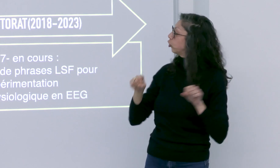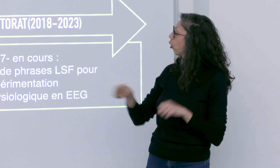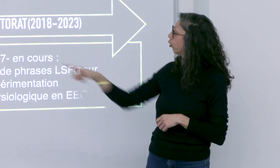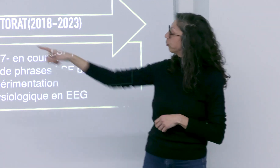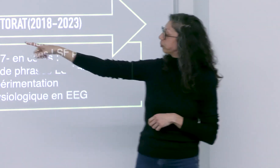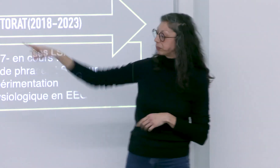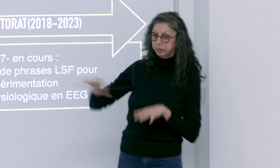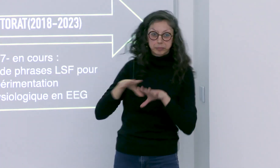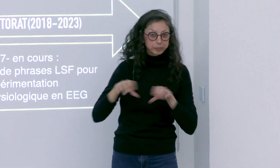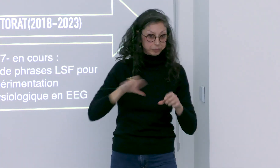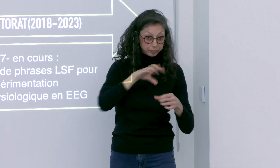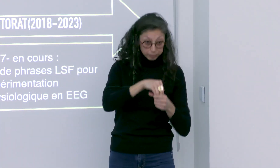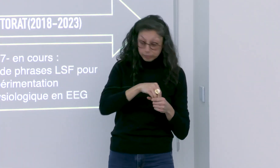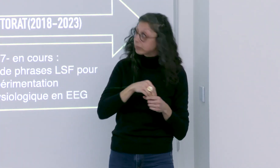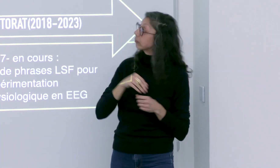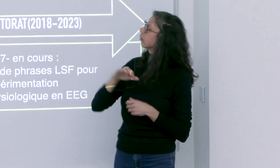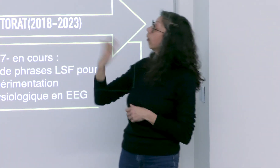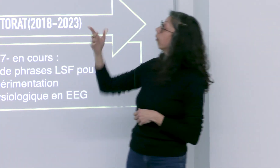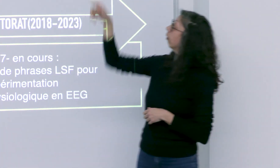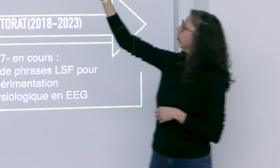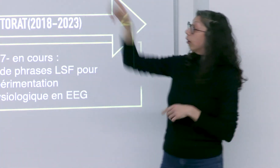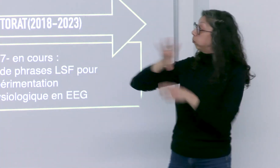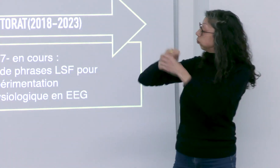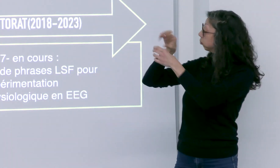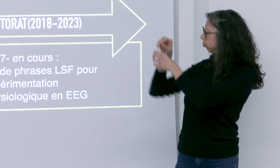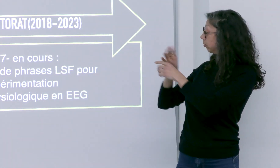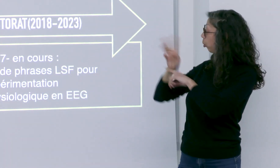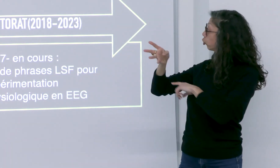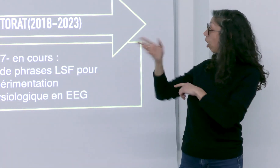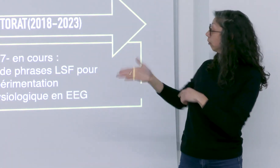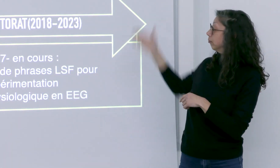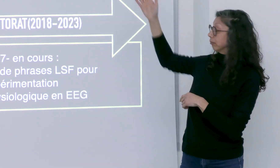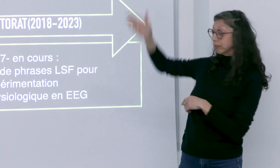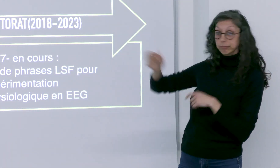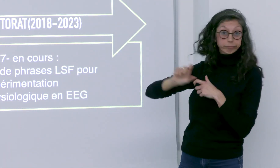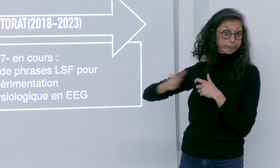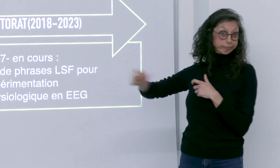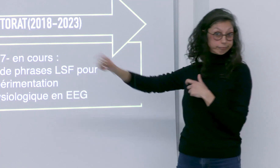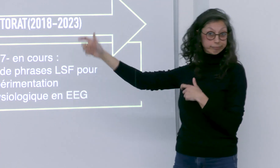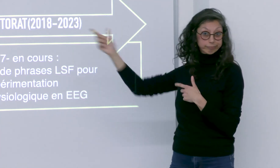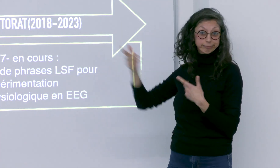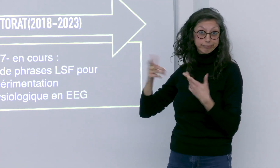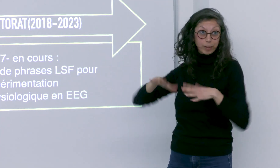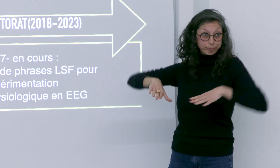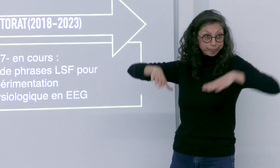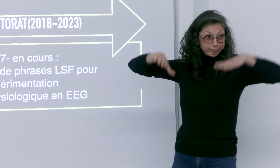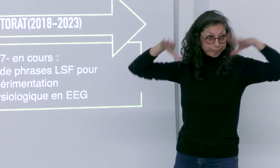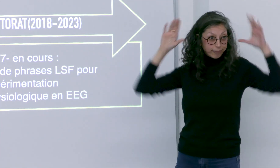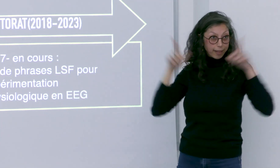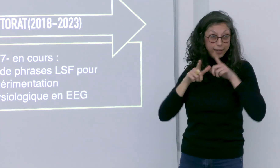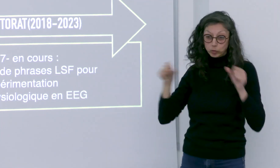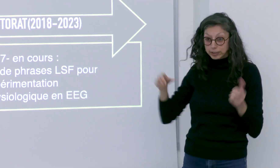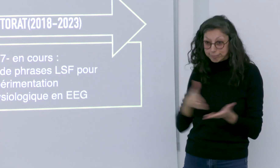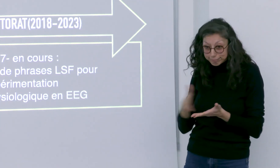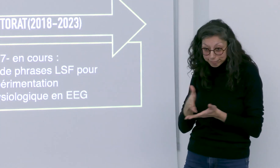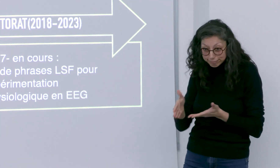linguistique de la langue des signes et de me dire que vraiment je voulais approfondir ce sujet-là. Et voici aussi différentes